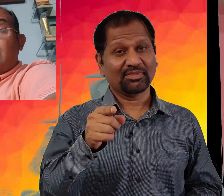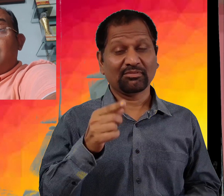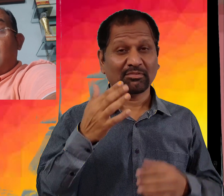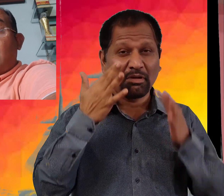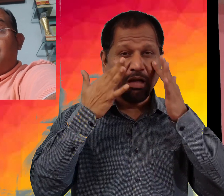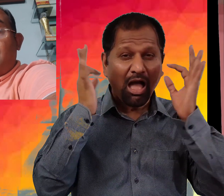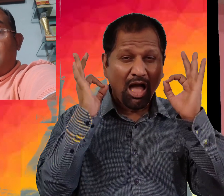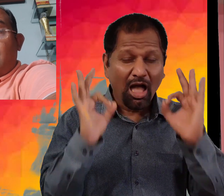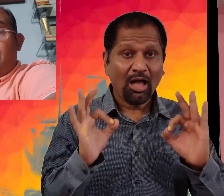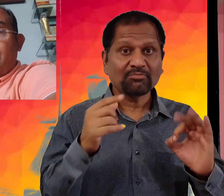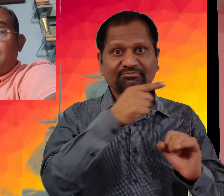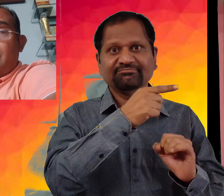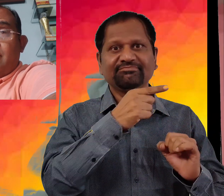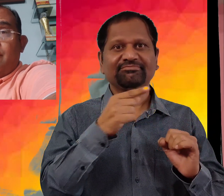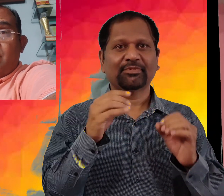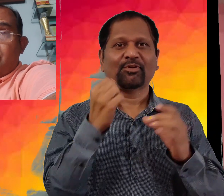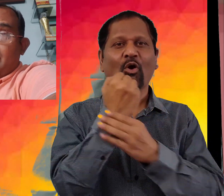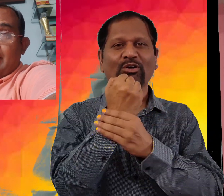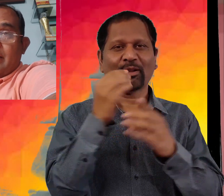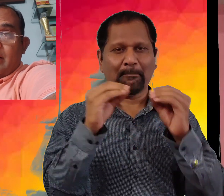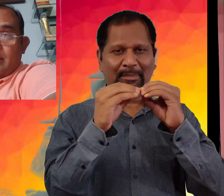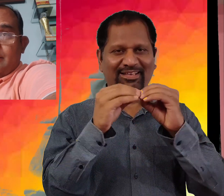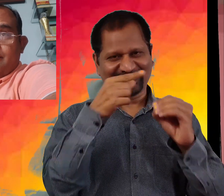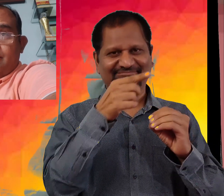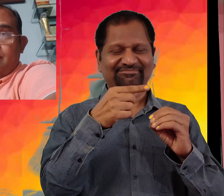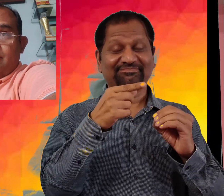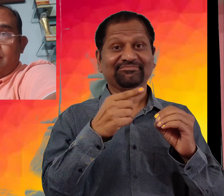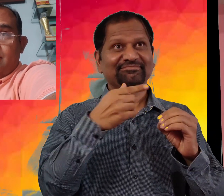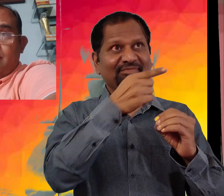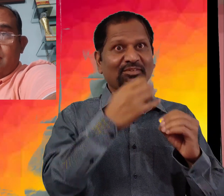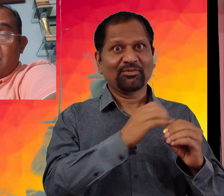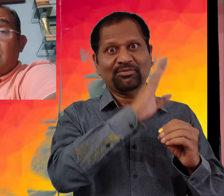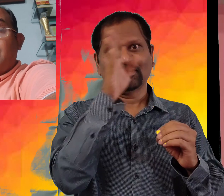ایک اتی مہاتپون کانفرنس میں انہیں ڈیلی جانا تھا